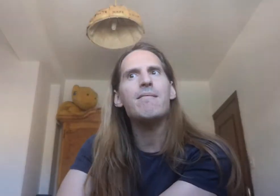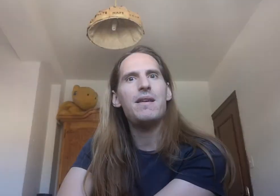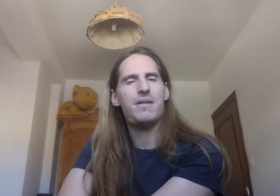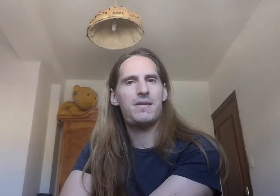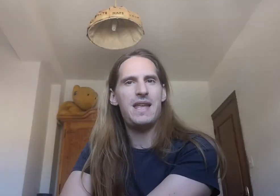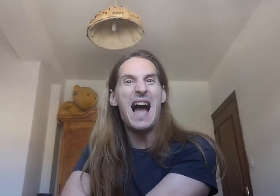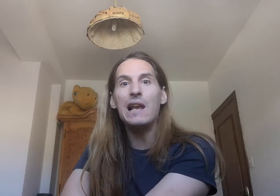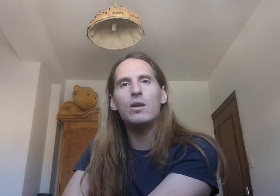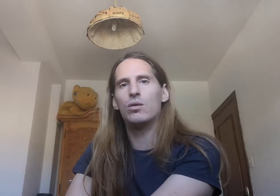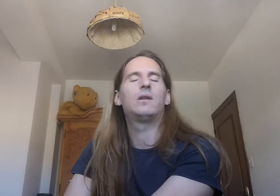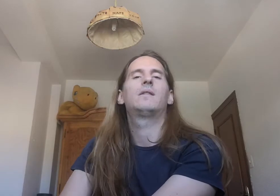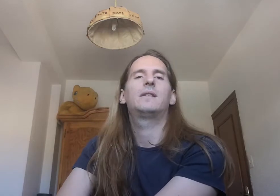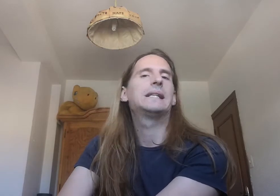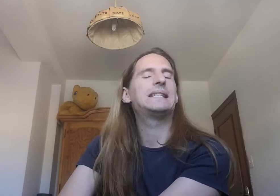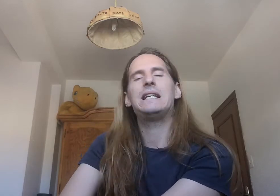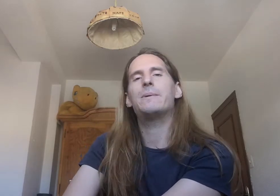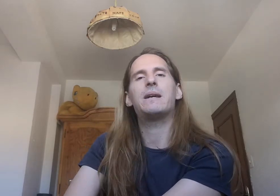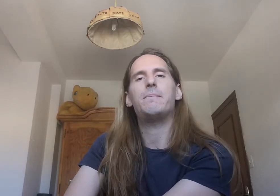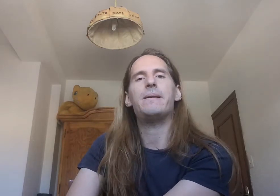vez de algo Sirve también